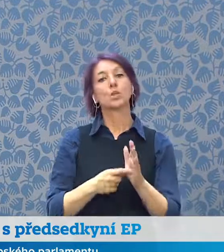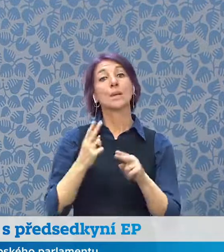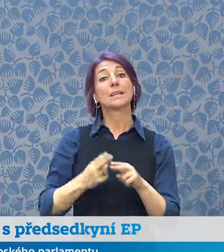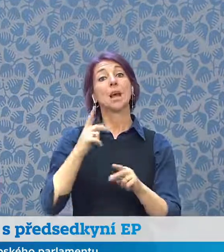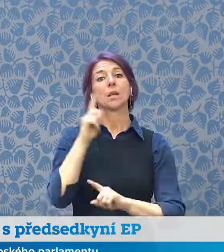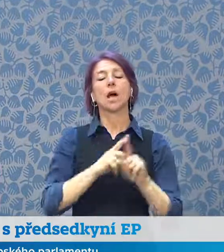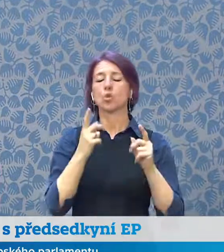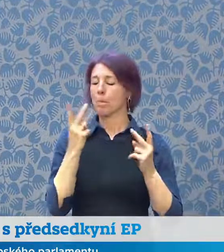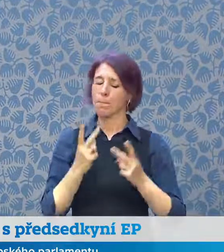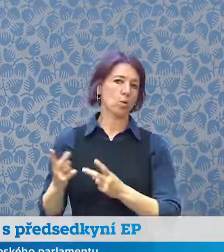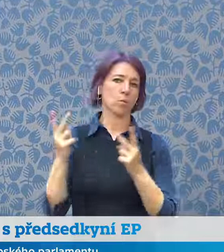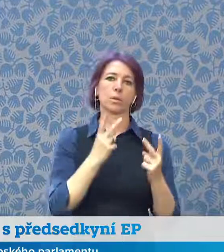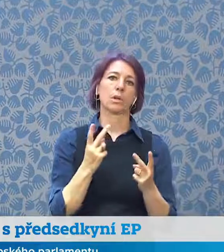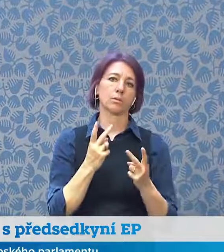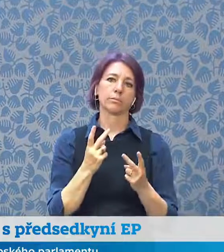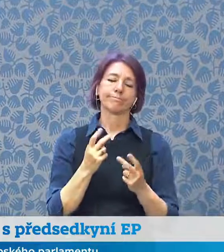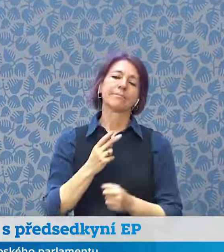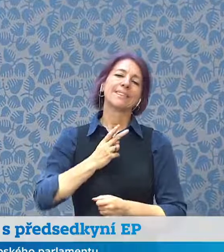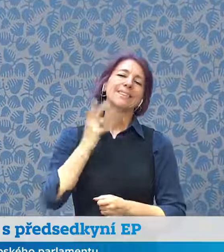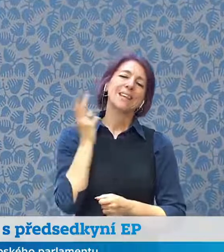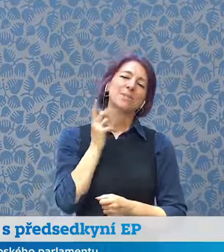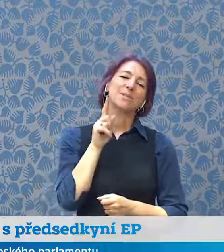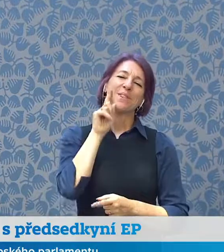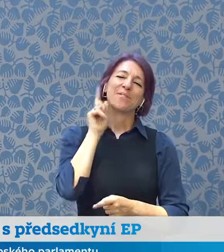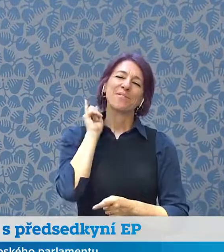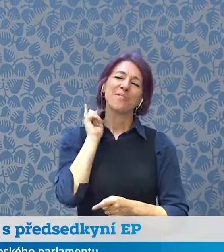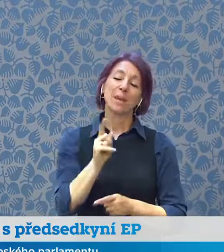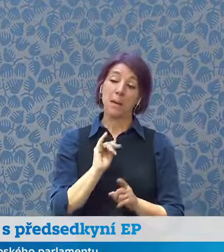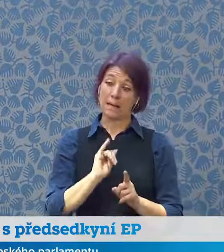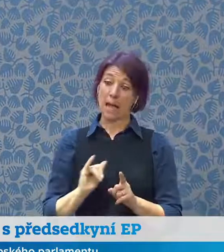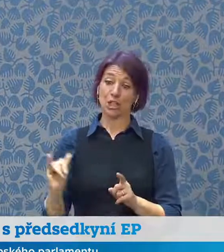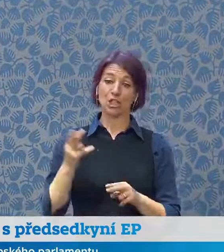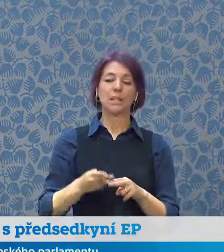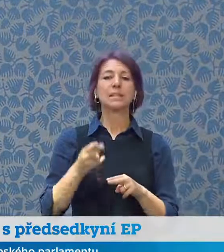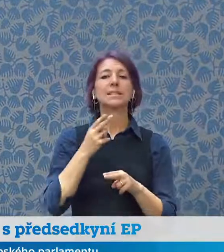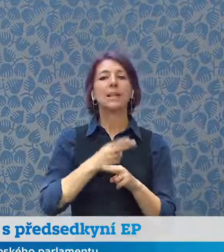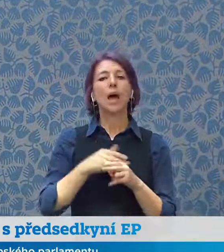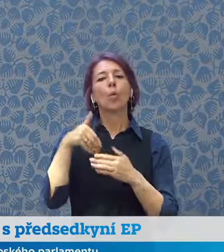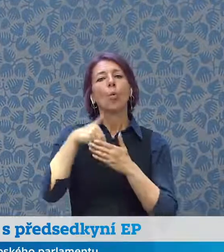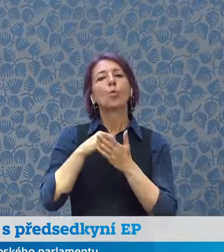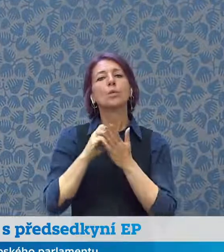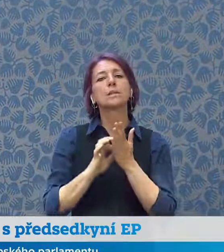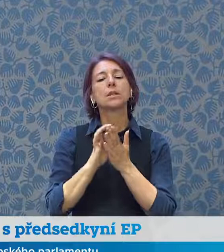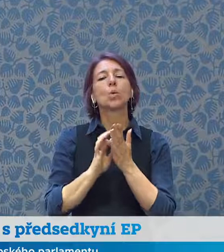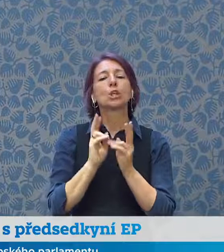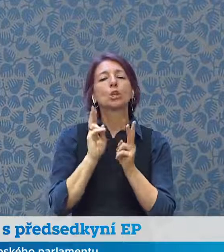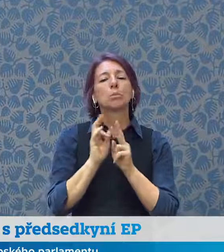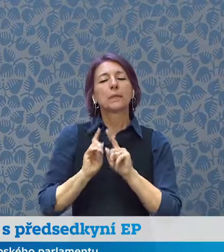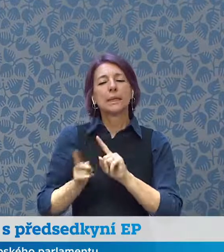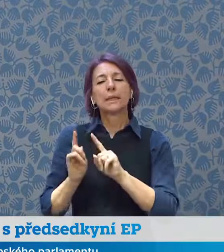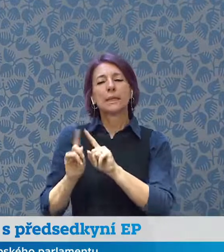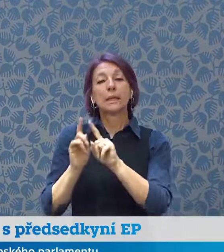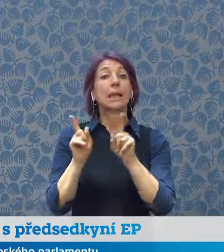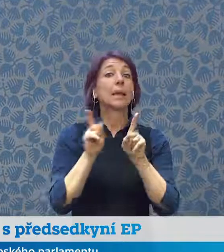Situace je taková, že každý má nějakou politickou realitu ve své zemi, nějakou realitu ve svém parlamentu,